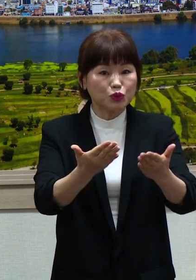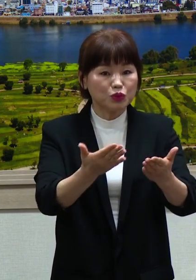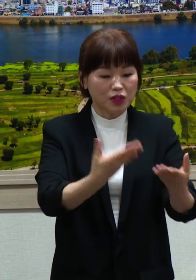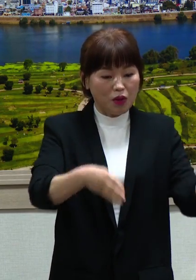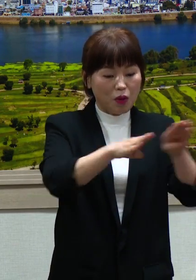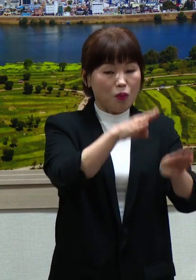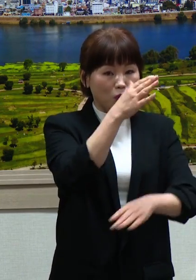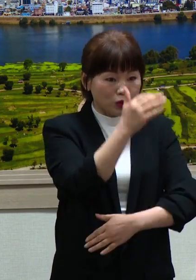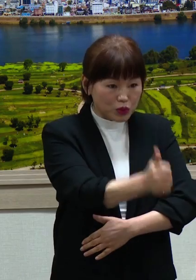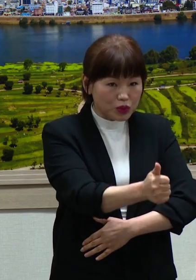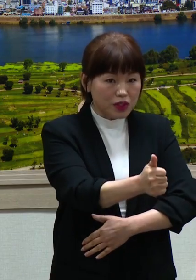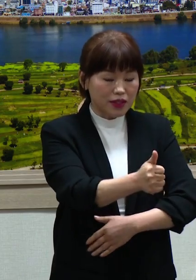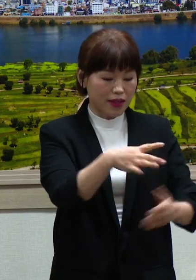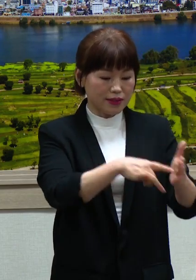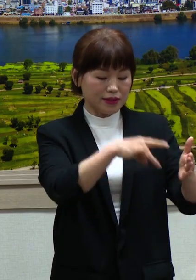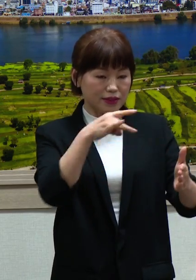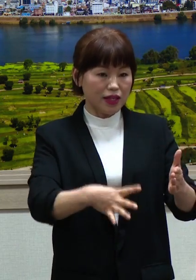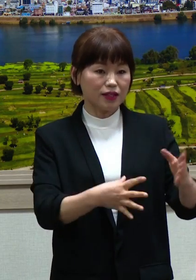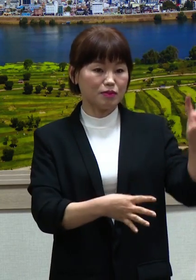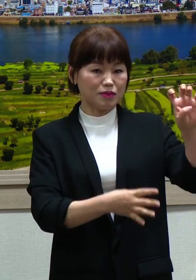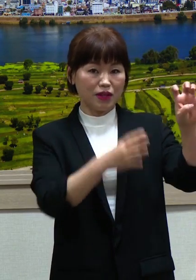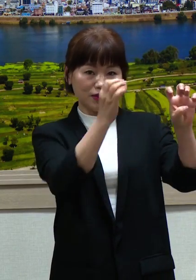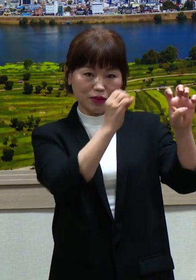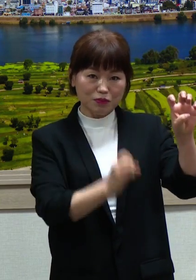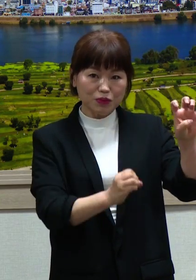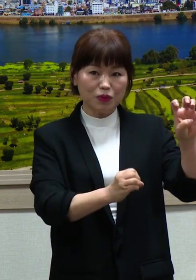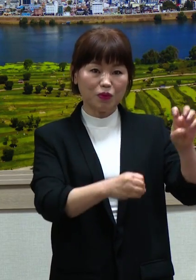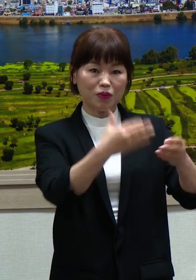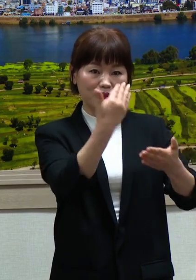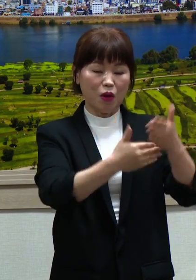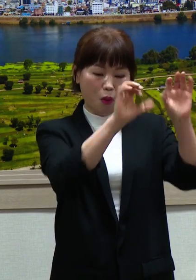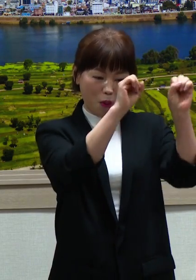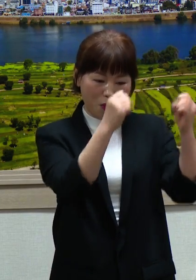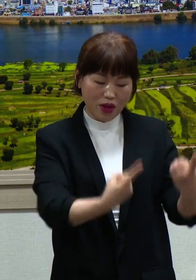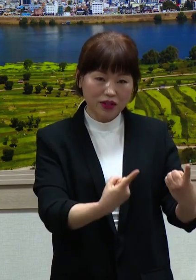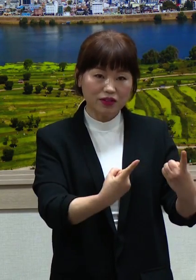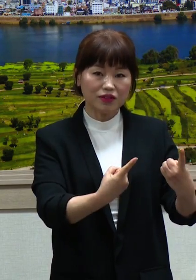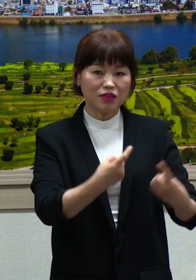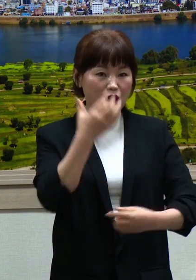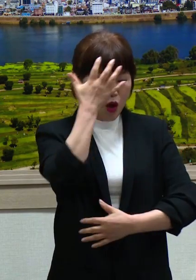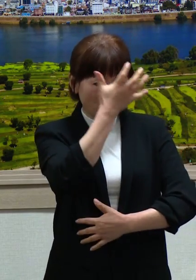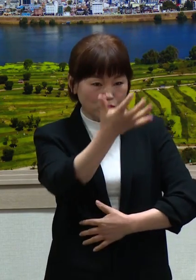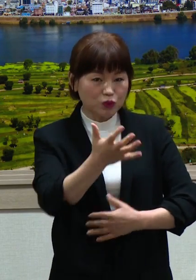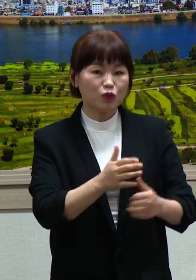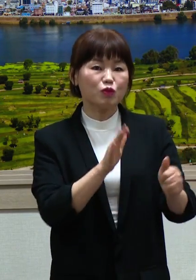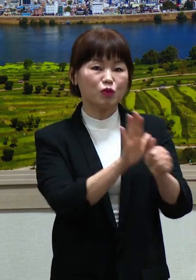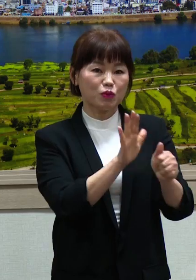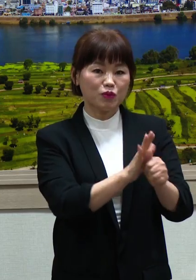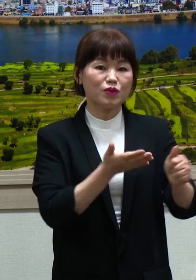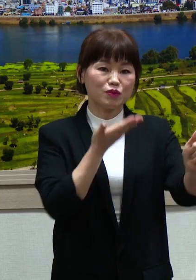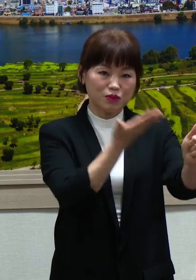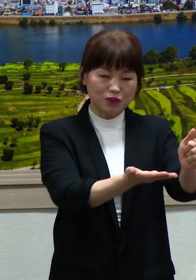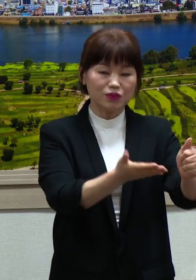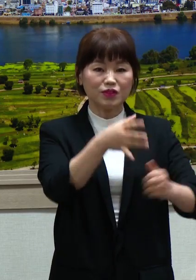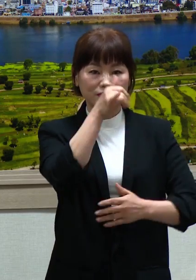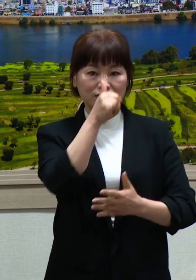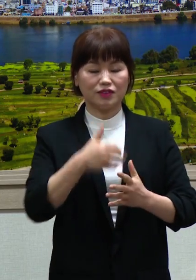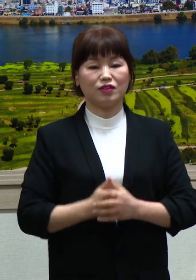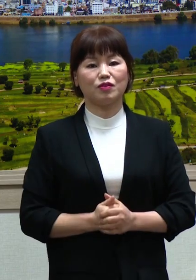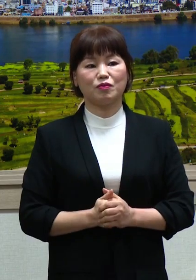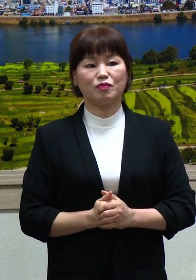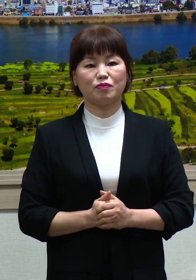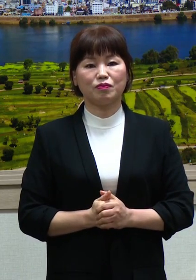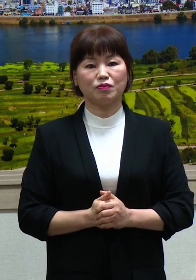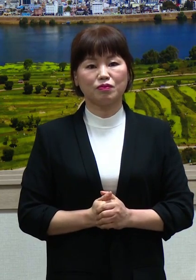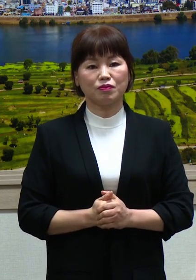40% 인하하는 등의 각종 감면 지원도 지속적으로 추진하여 국민 여러분의